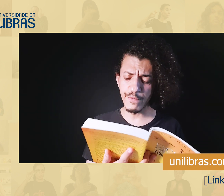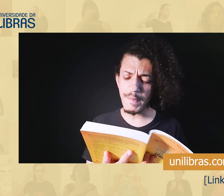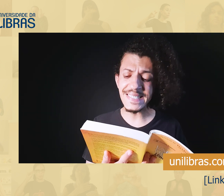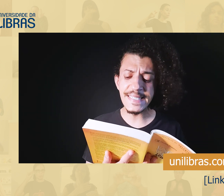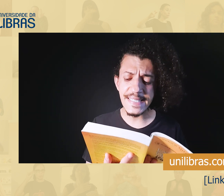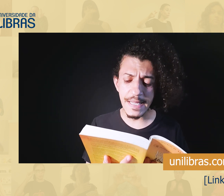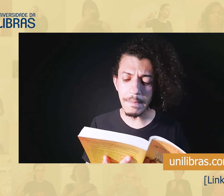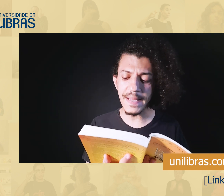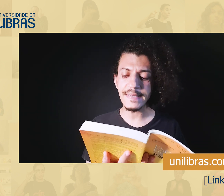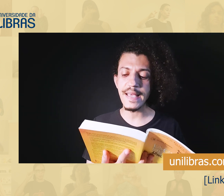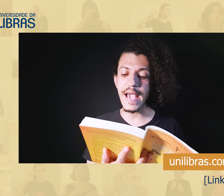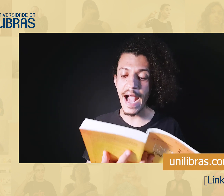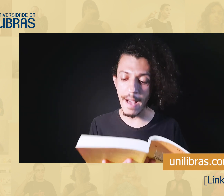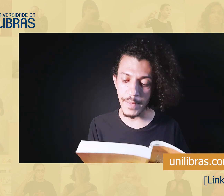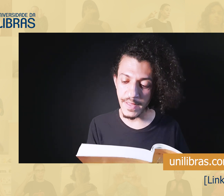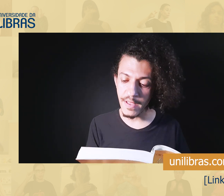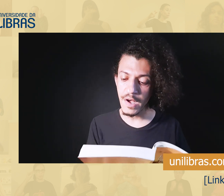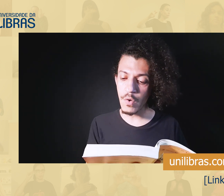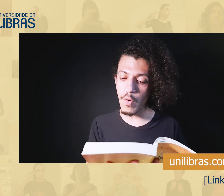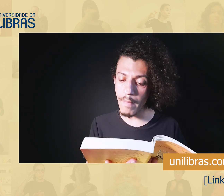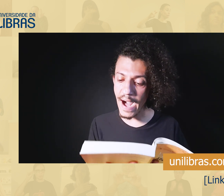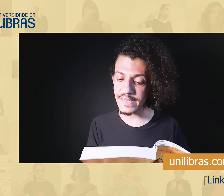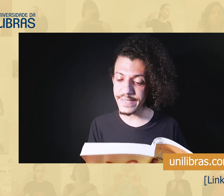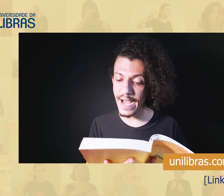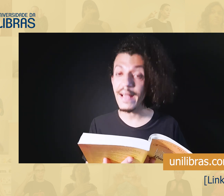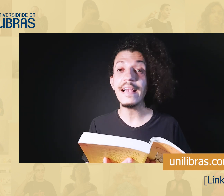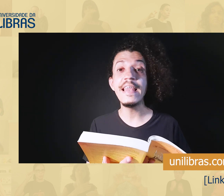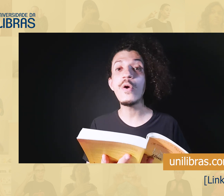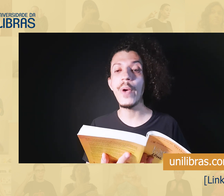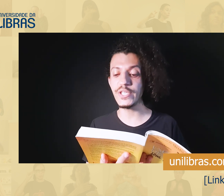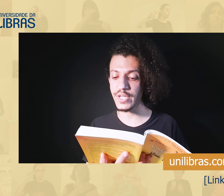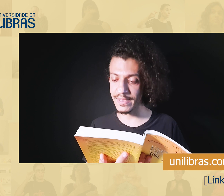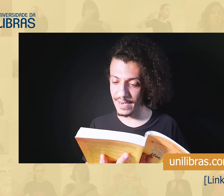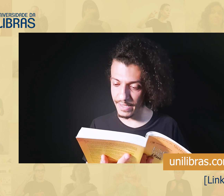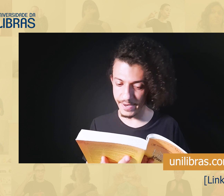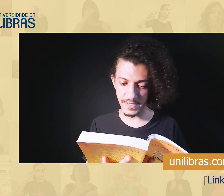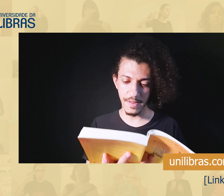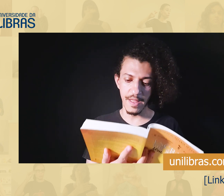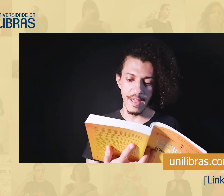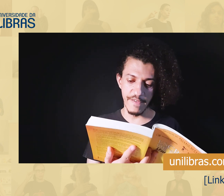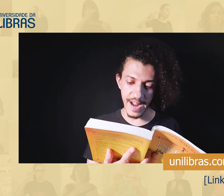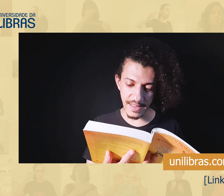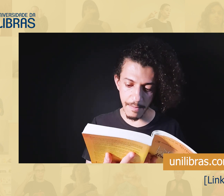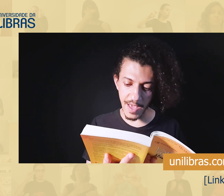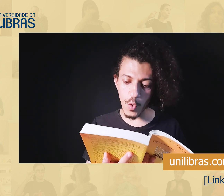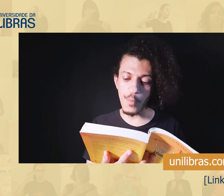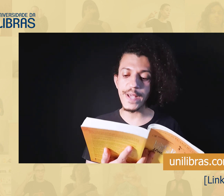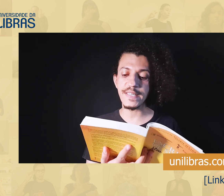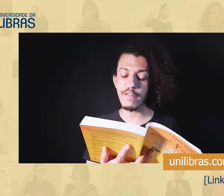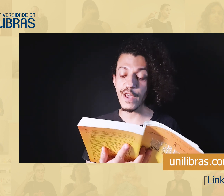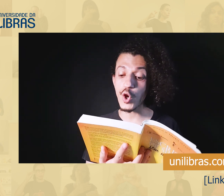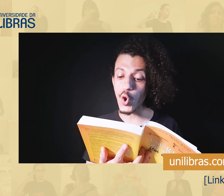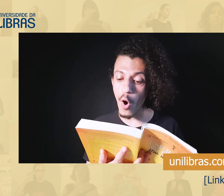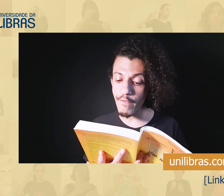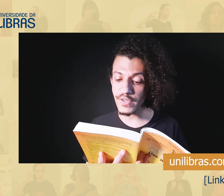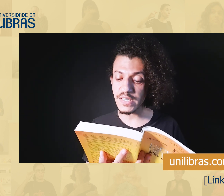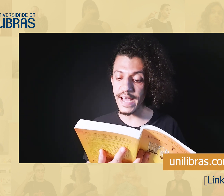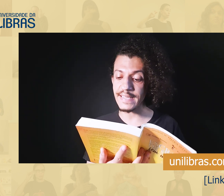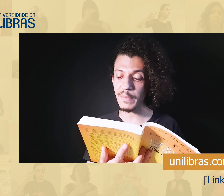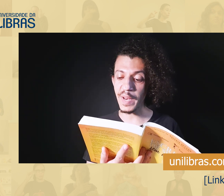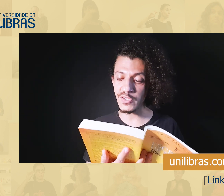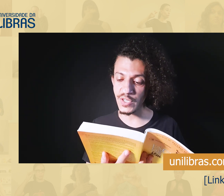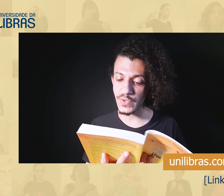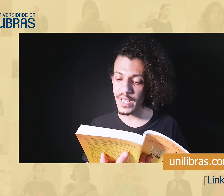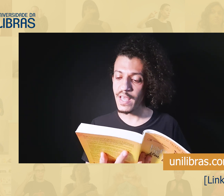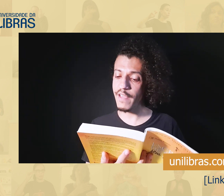de forma simples e rápida, com base na linguística da libras. Verá também como escrever novos